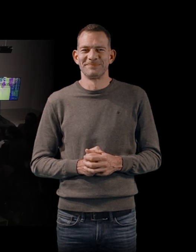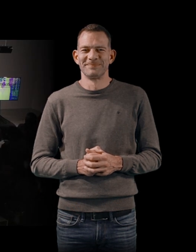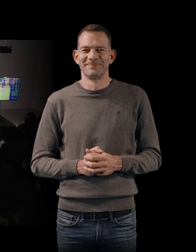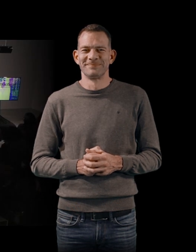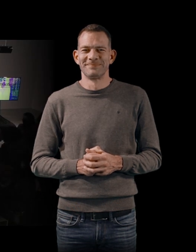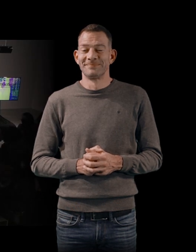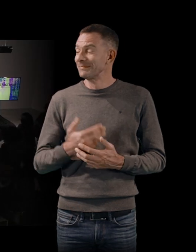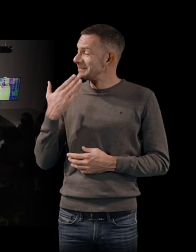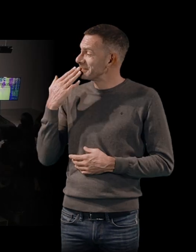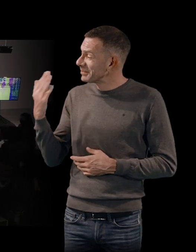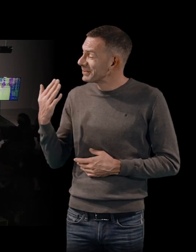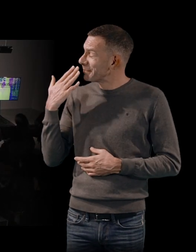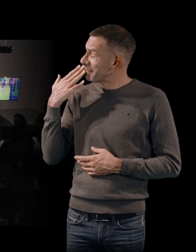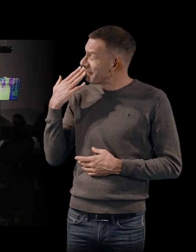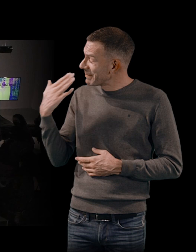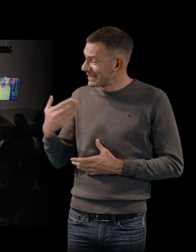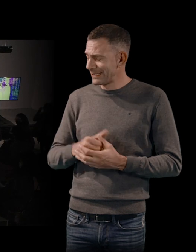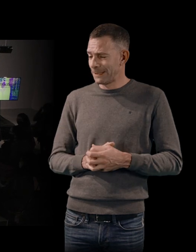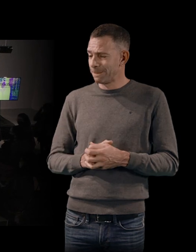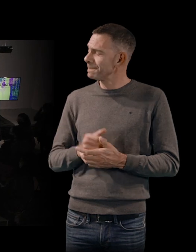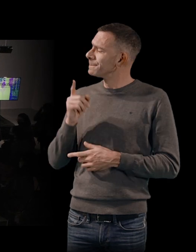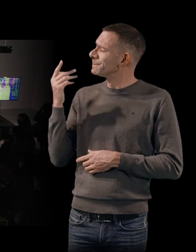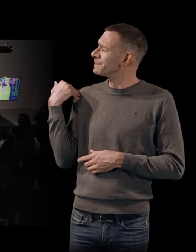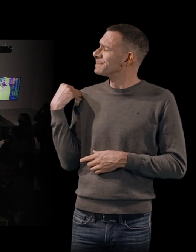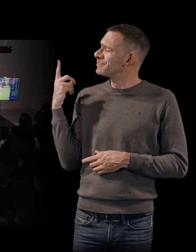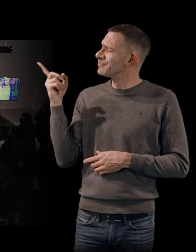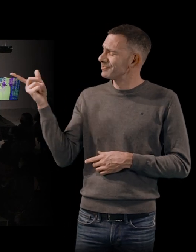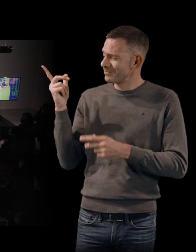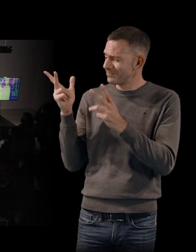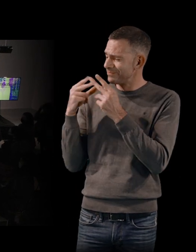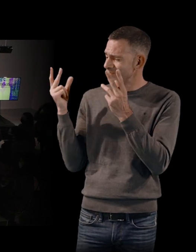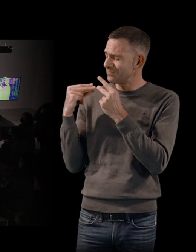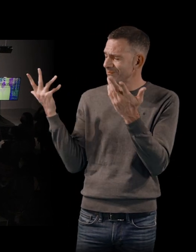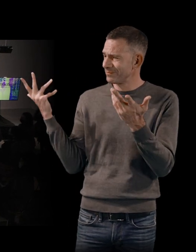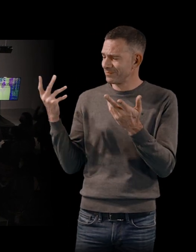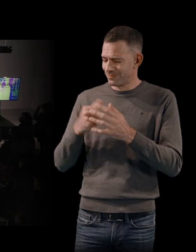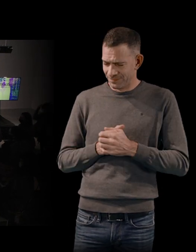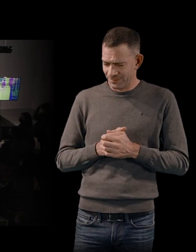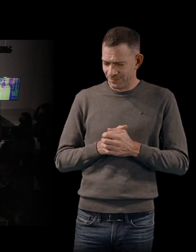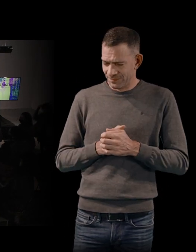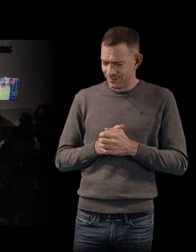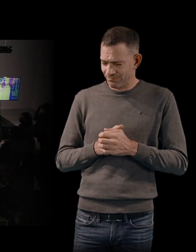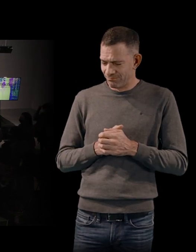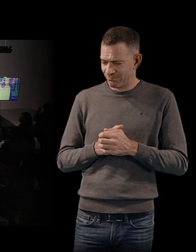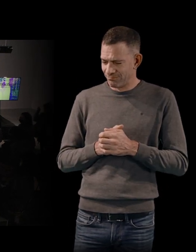Bonsoir, merci. Vous avez parlé tout à l'heure des échos qui pouvaient y avoir entre votre premier